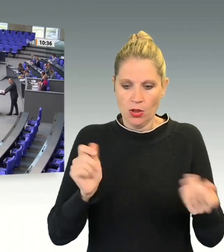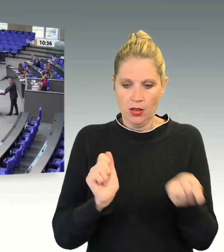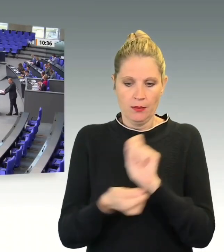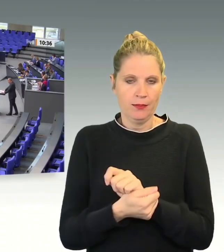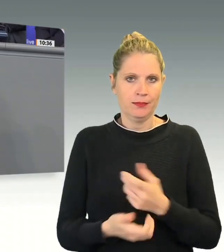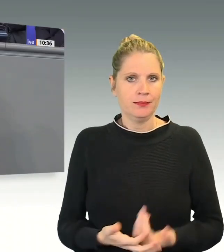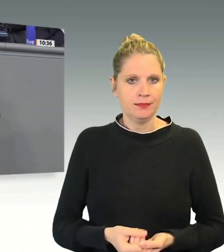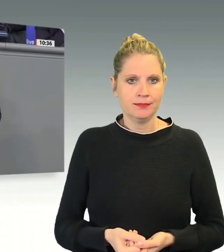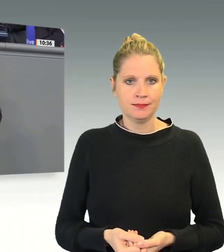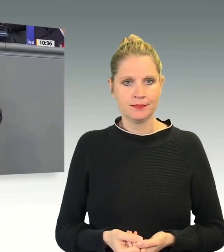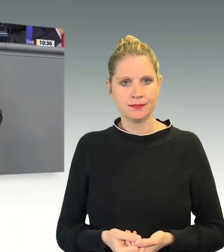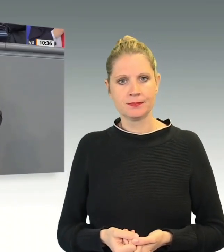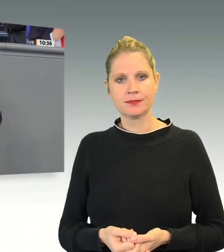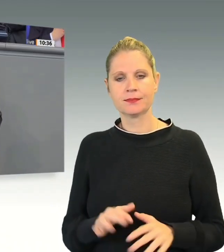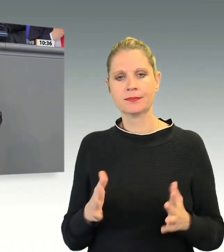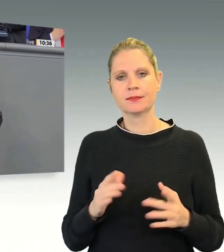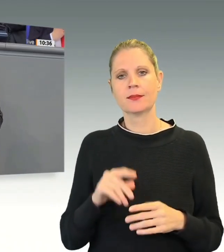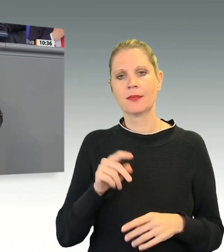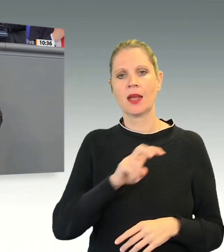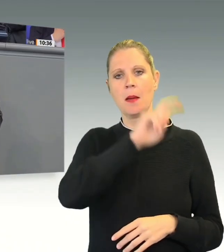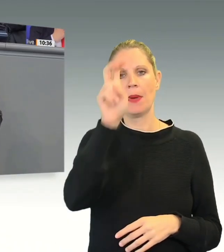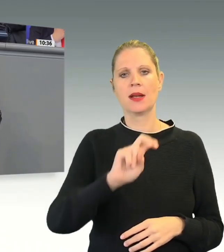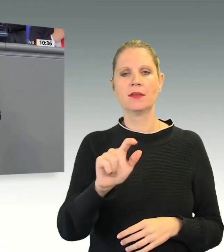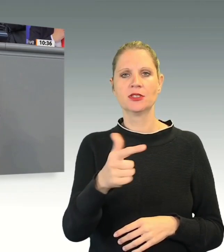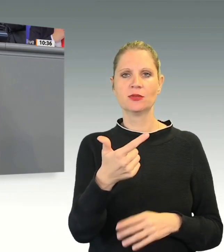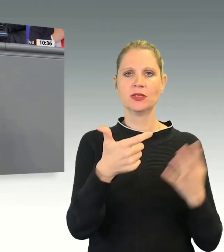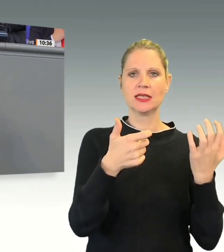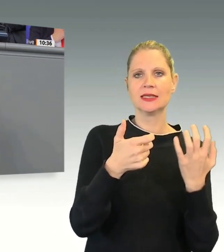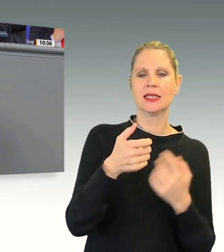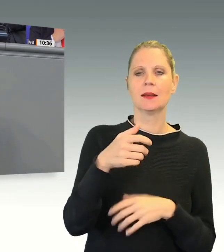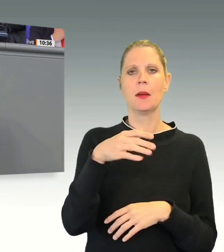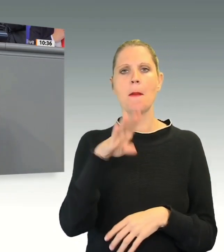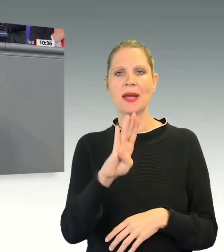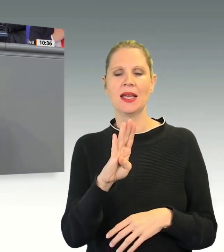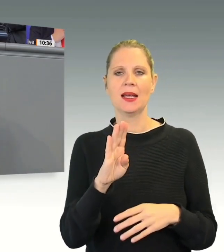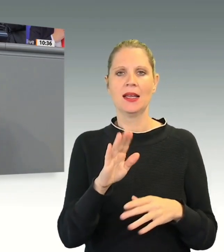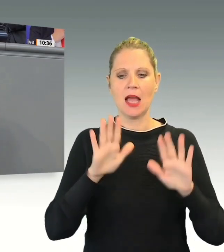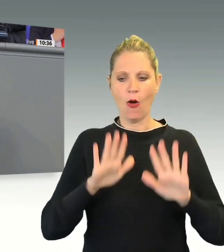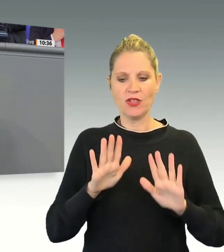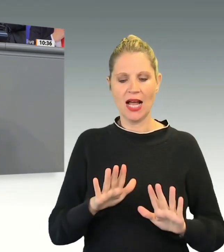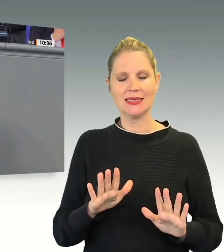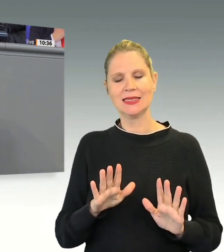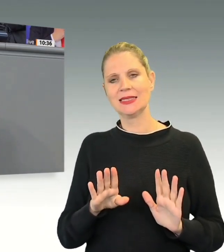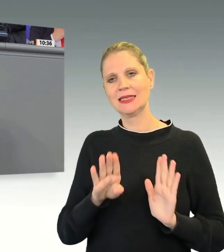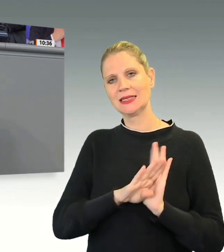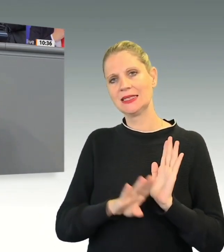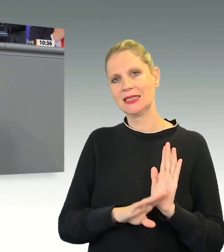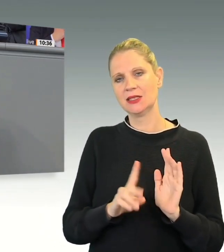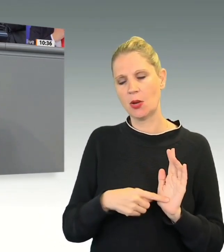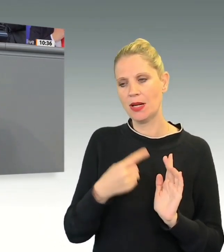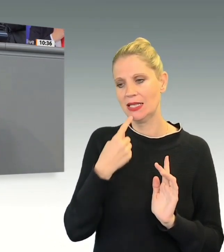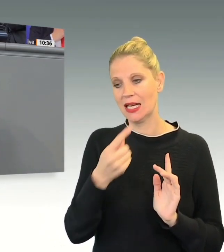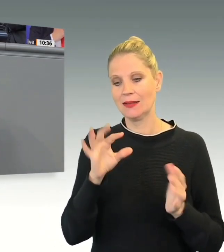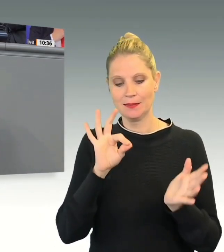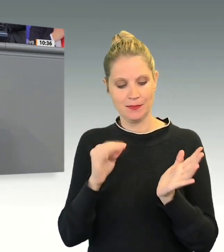Der damit veränderte Paragraf 62b des Aufenthaltsgesetzes sah damit einen Ausreisegewahrsam